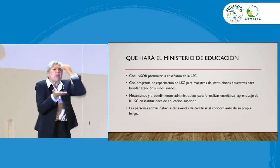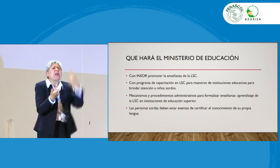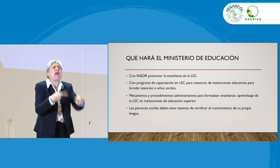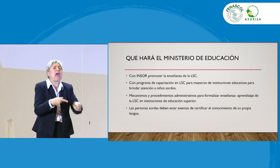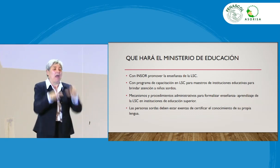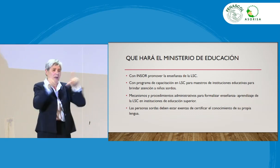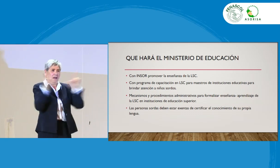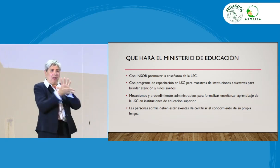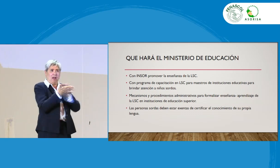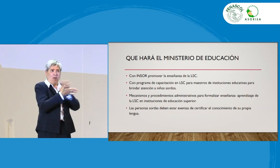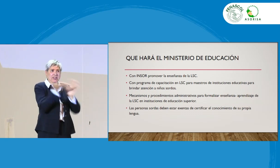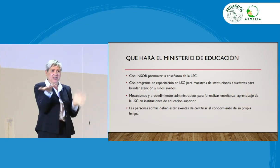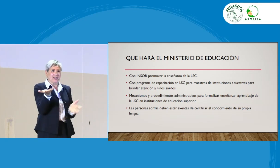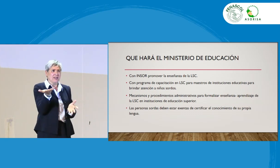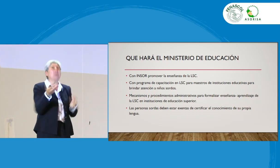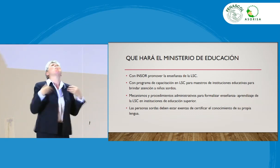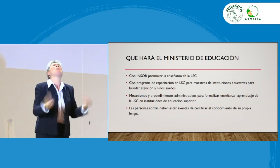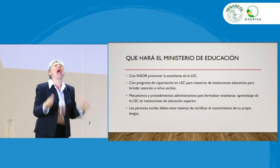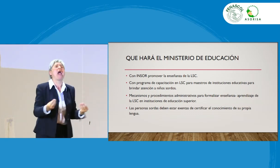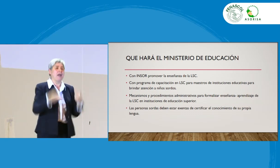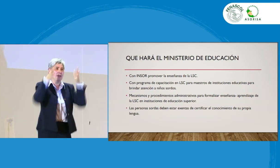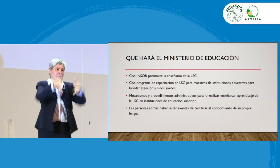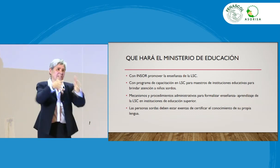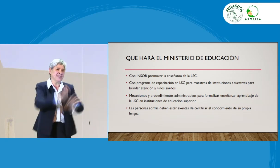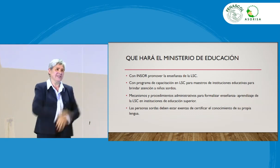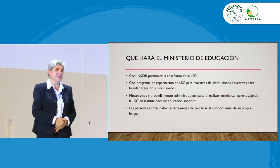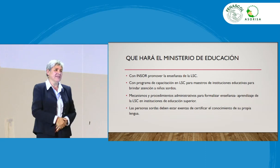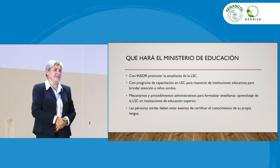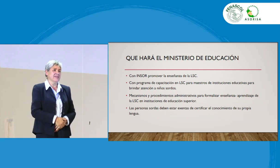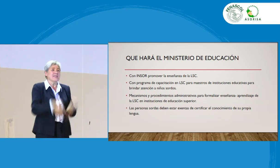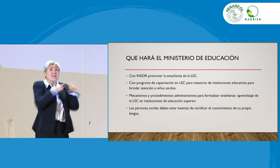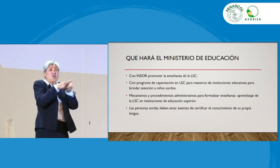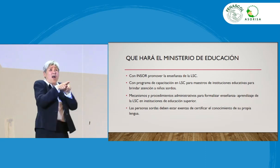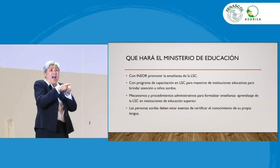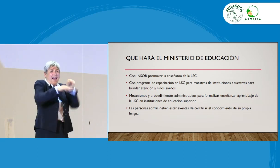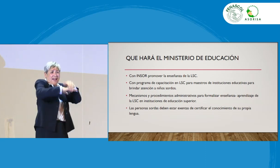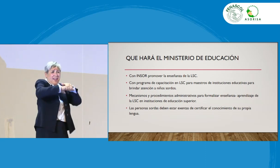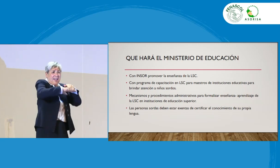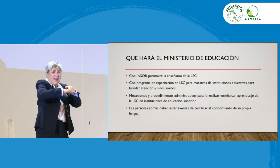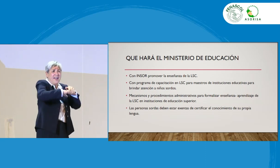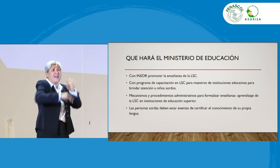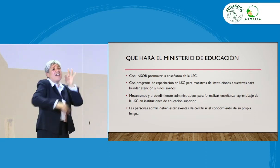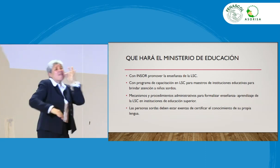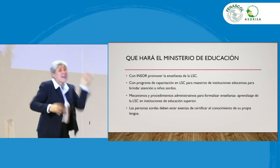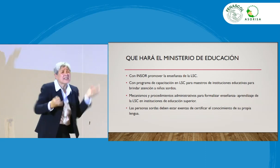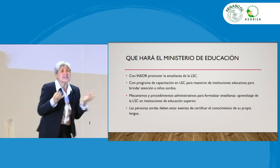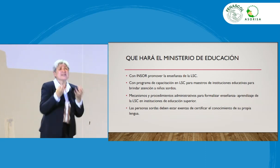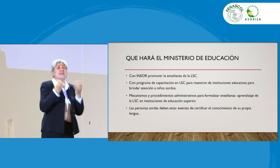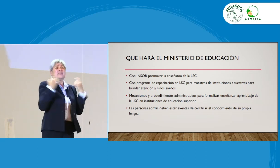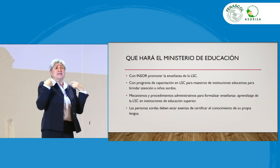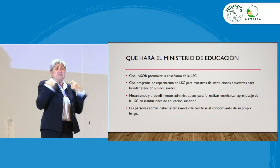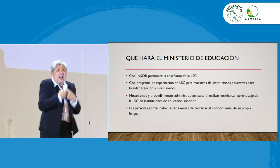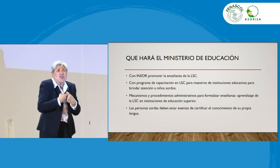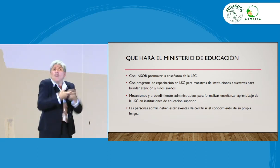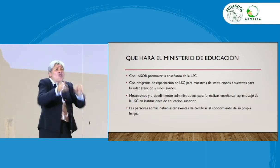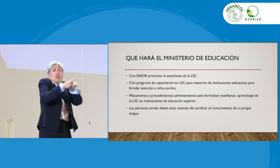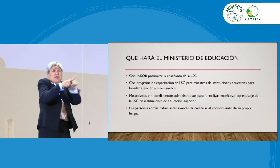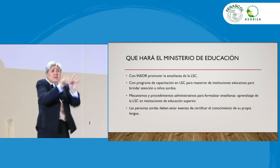por ejemplo, escoger una persona sorda para realizar una enseñanza es igual, digamos, que es como cualquier otro idioma, el inglés o el francés,